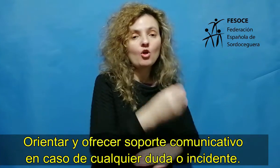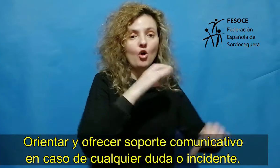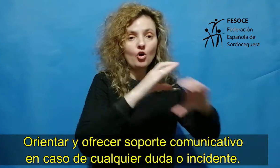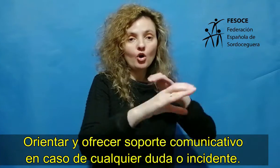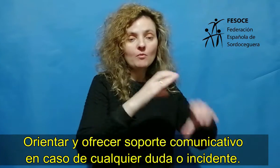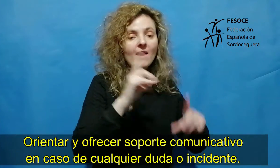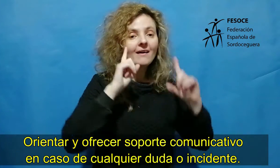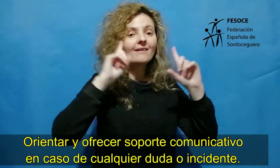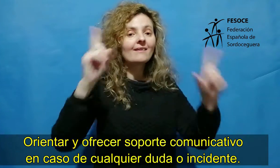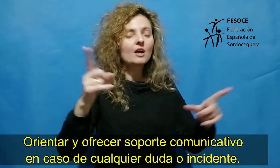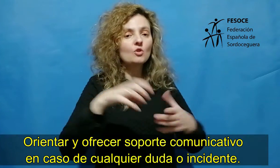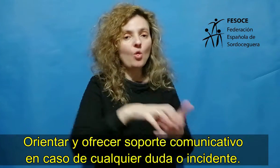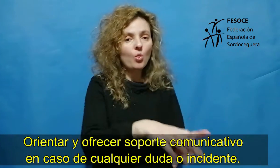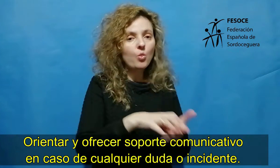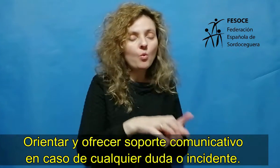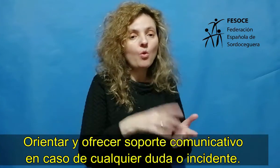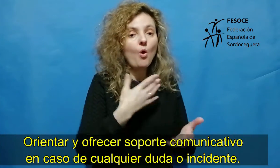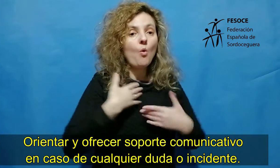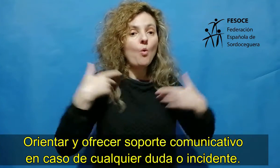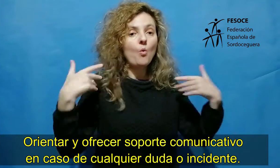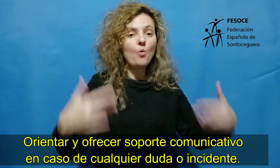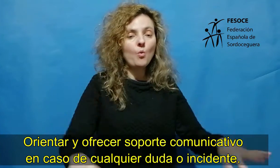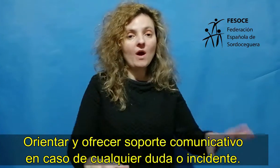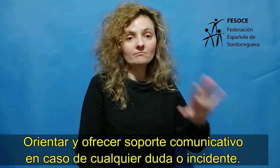comunicativo en caso de cualquier duda o incidente.